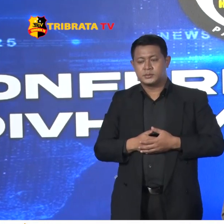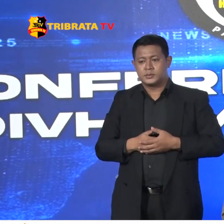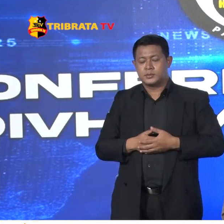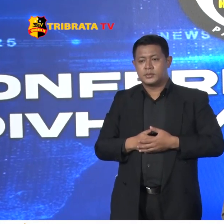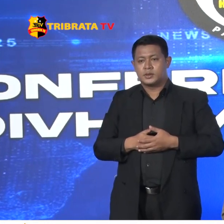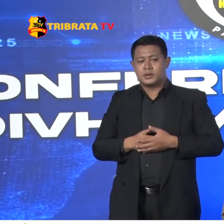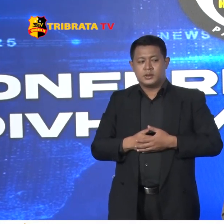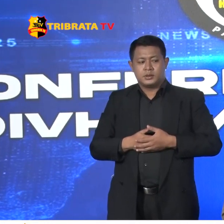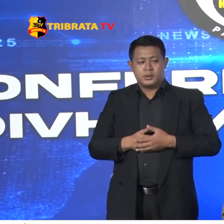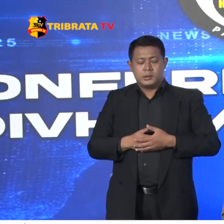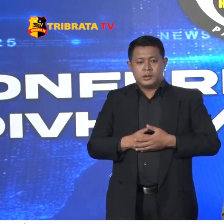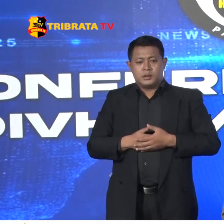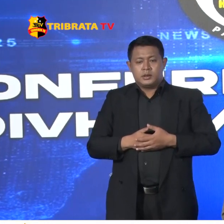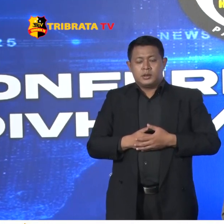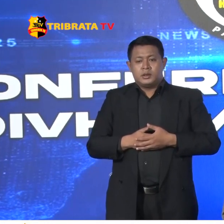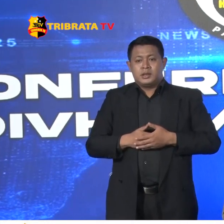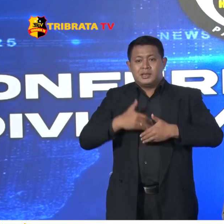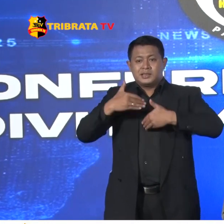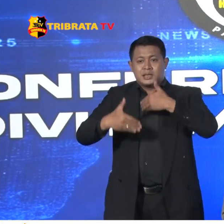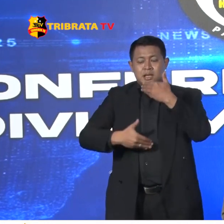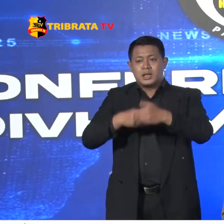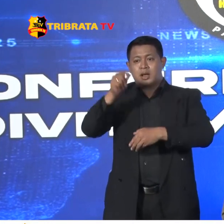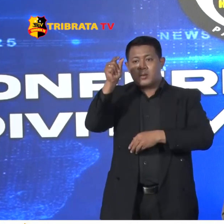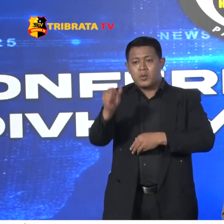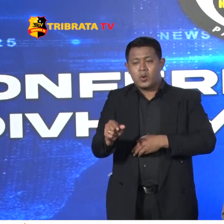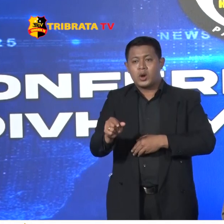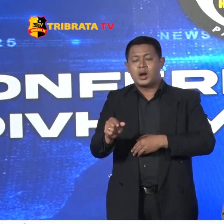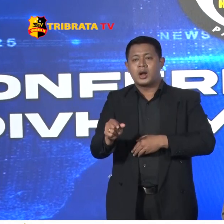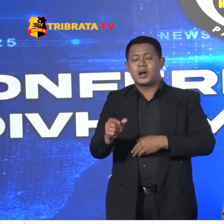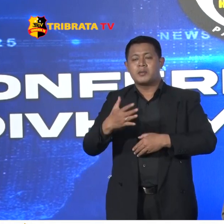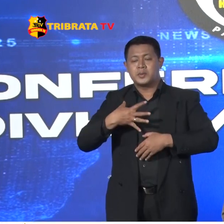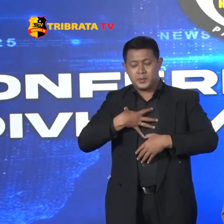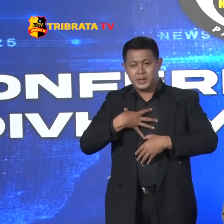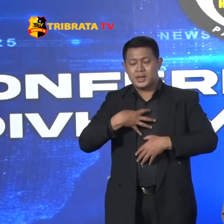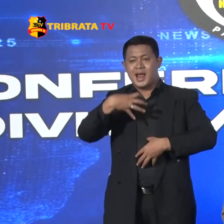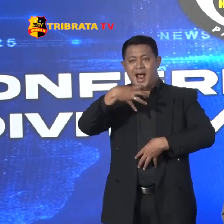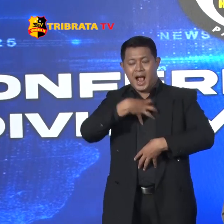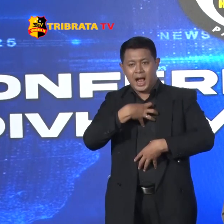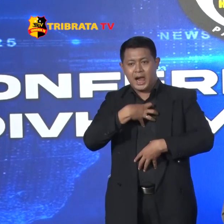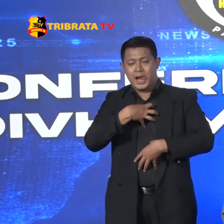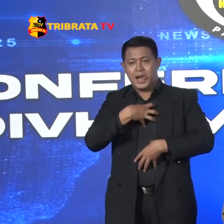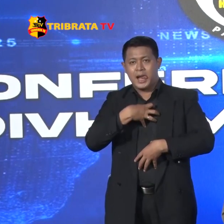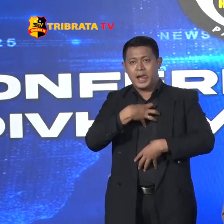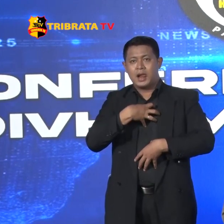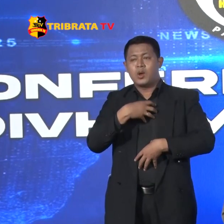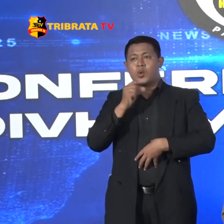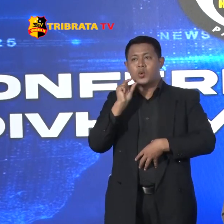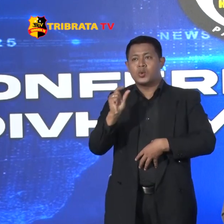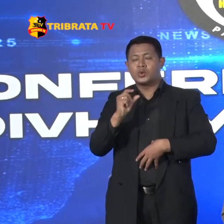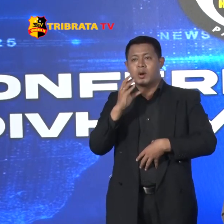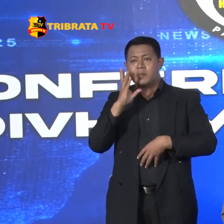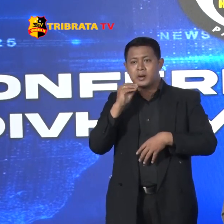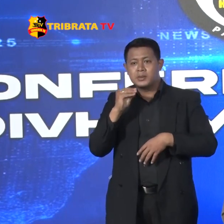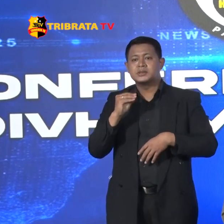Napoleon Ya Jadi Setiap Orang Itu Tentunya Memiliki Hak Memiliki Hak Untuk